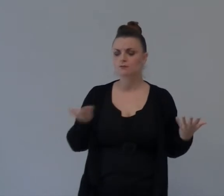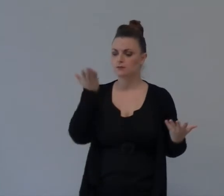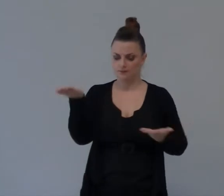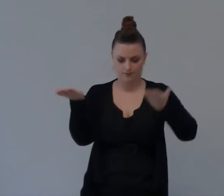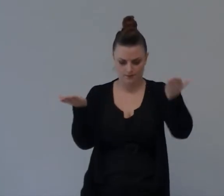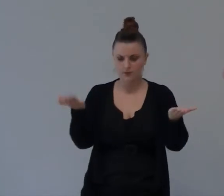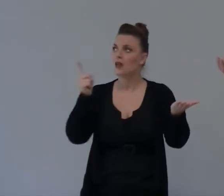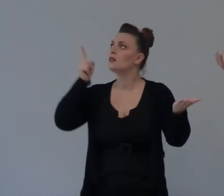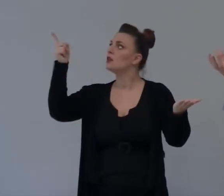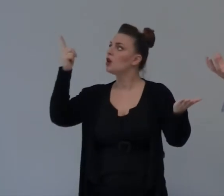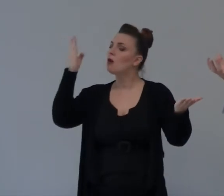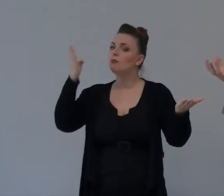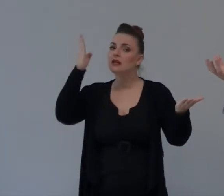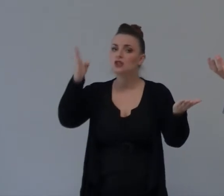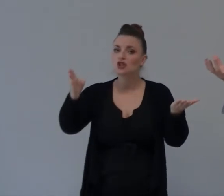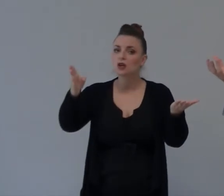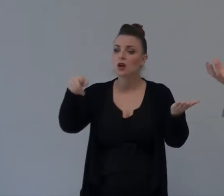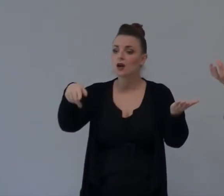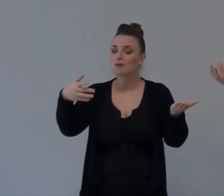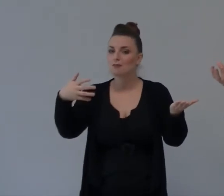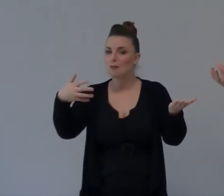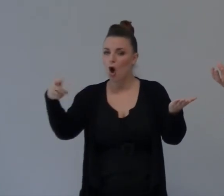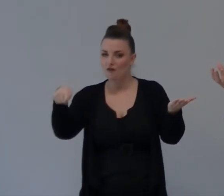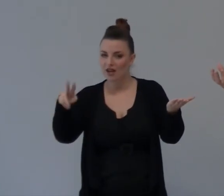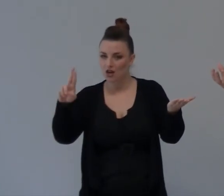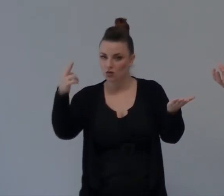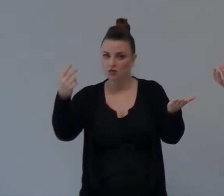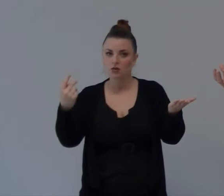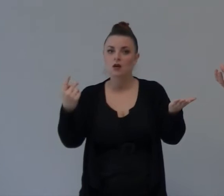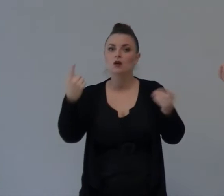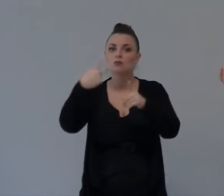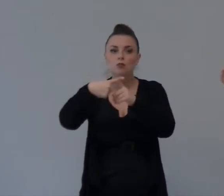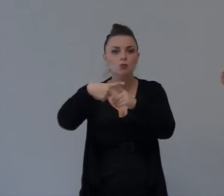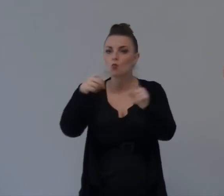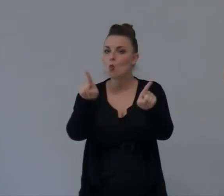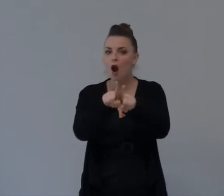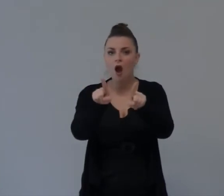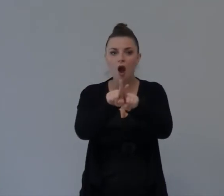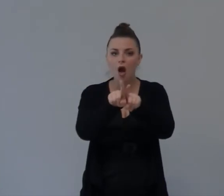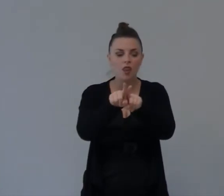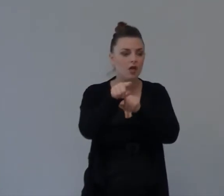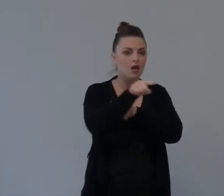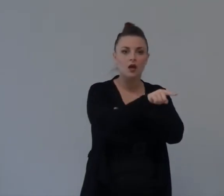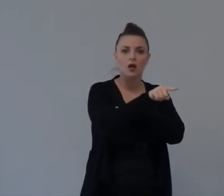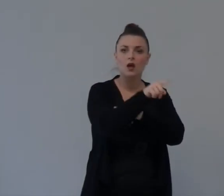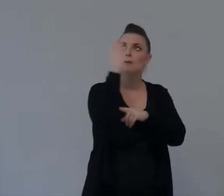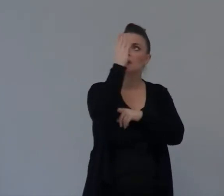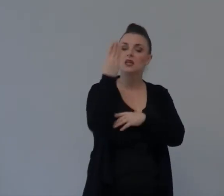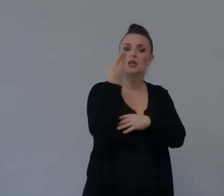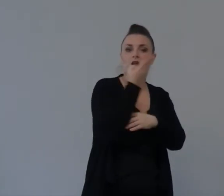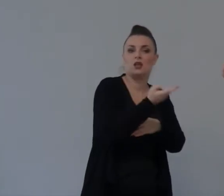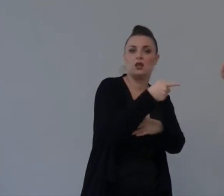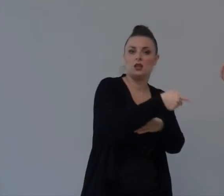Quanto Boaz Il Ricco Dio Ama Tanto Ruth